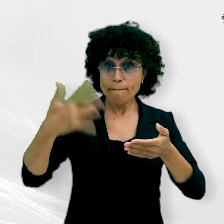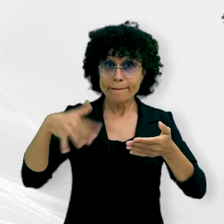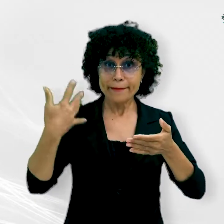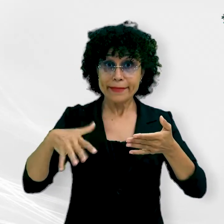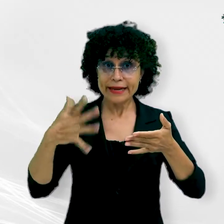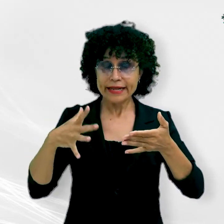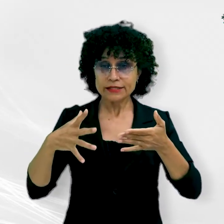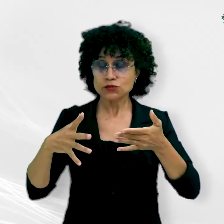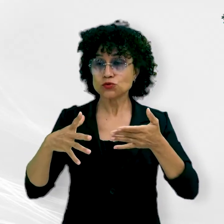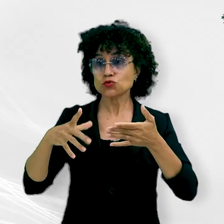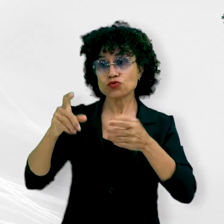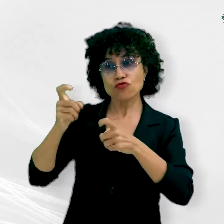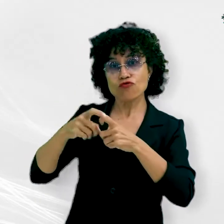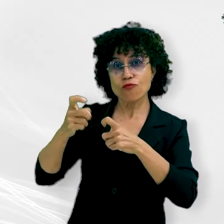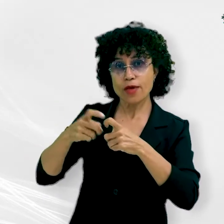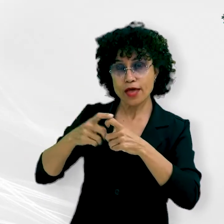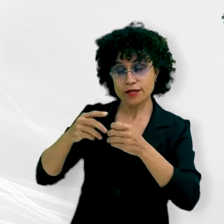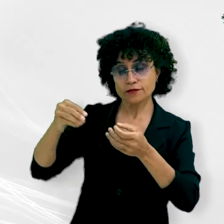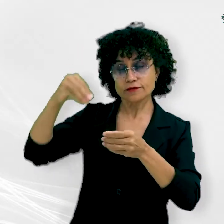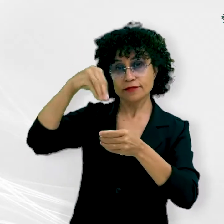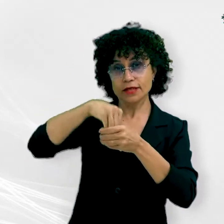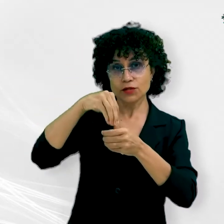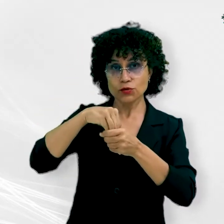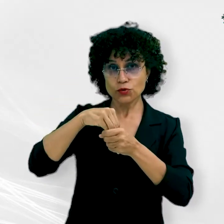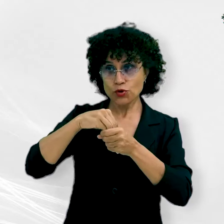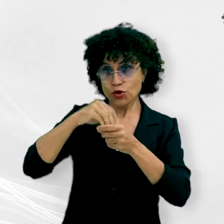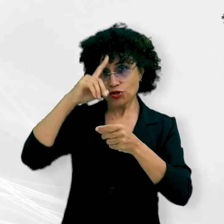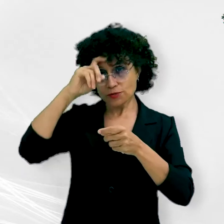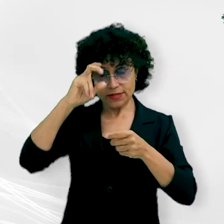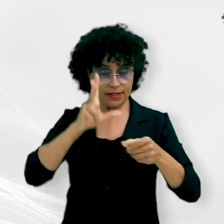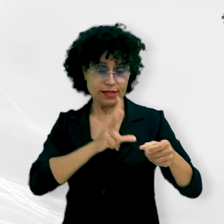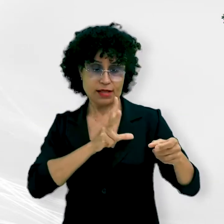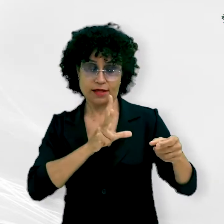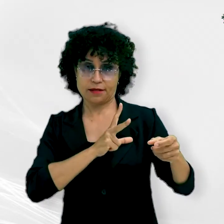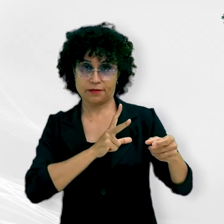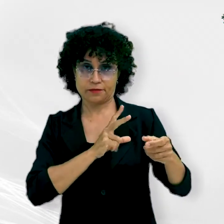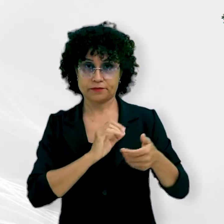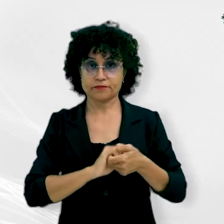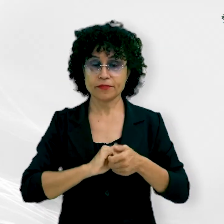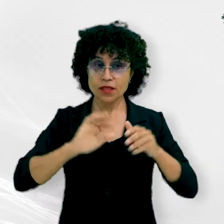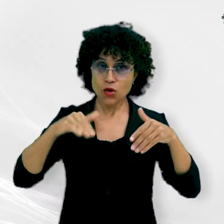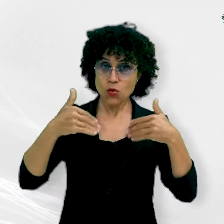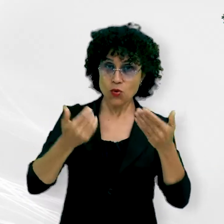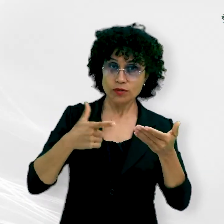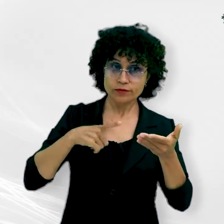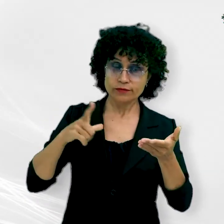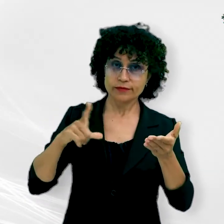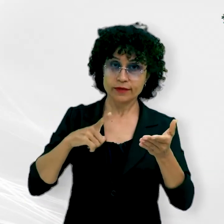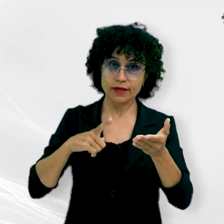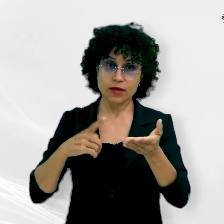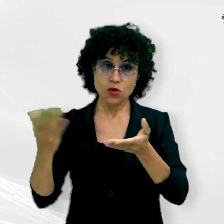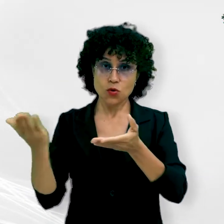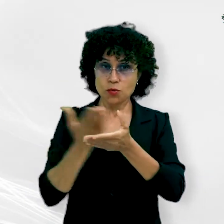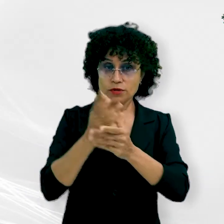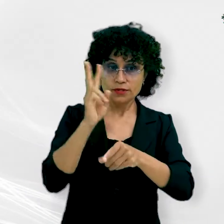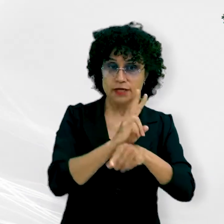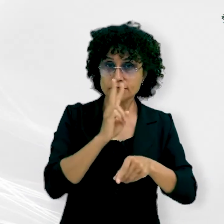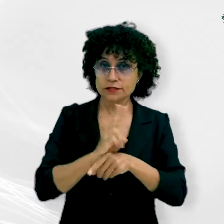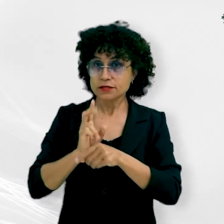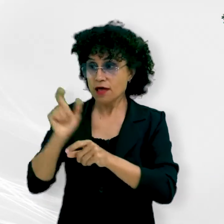pelos procedimentos médicos hospitalares por unidades de saúde privadas. Quando há uma decisão liminar para que o paciente seja